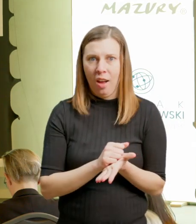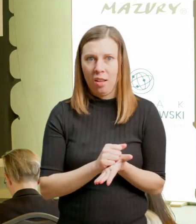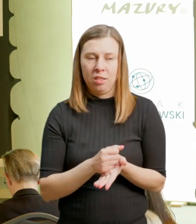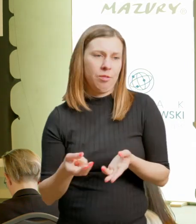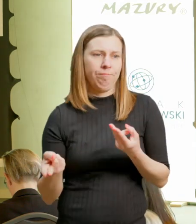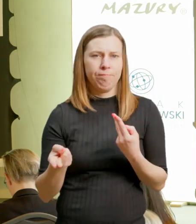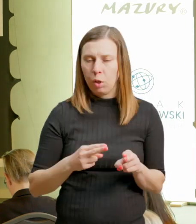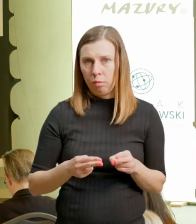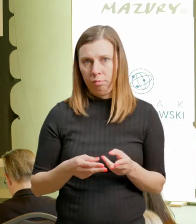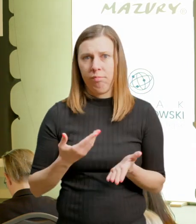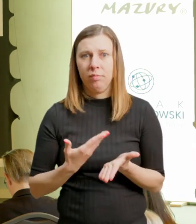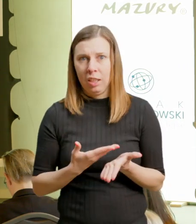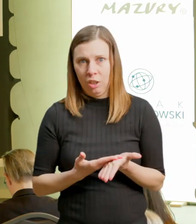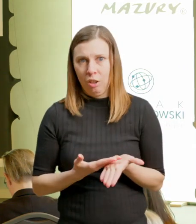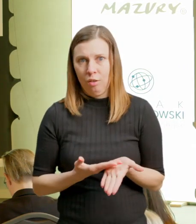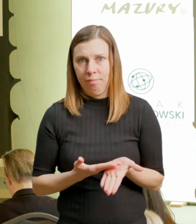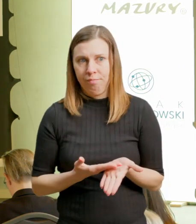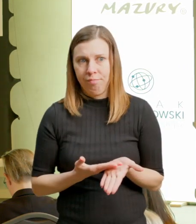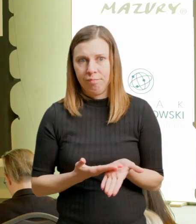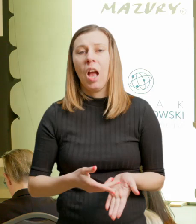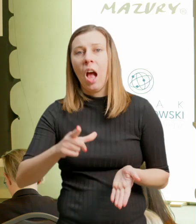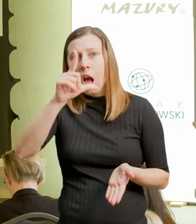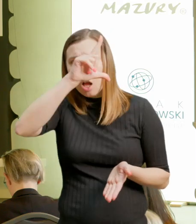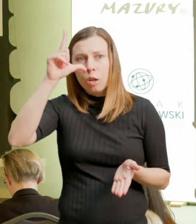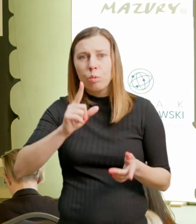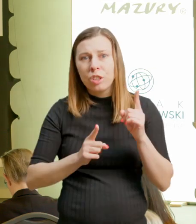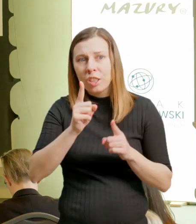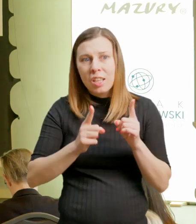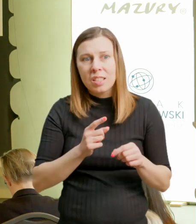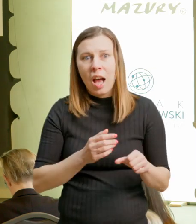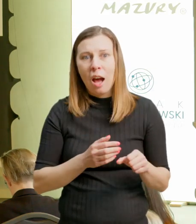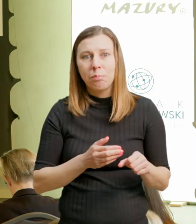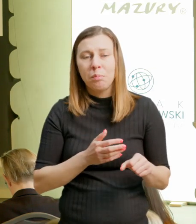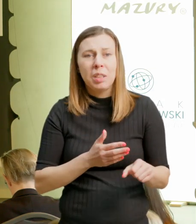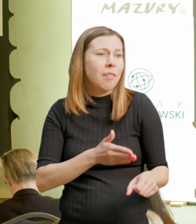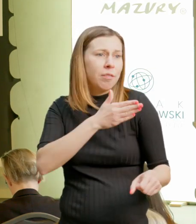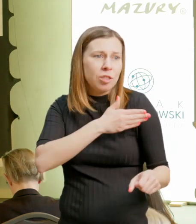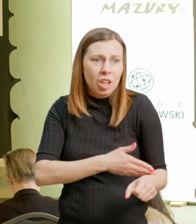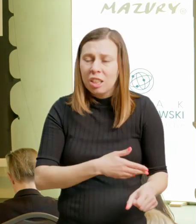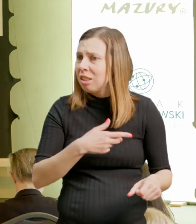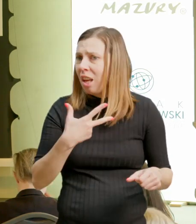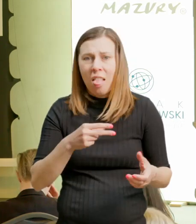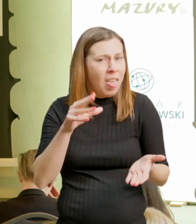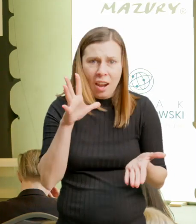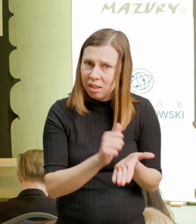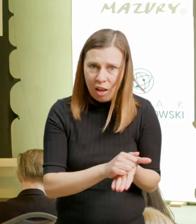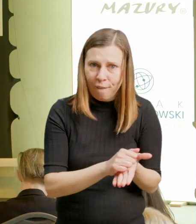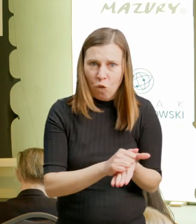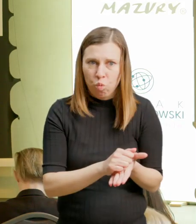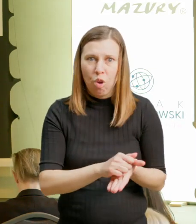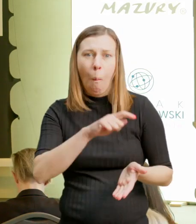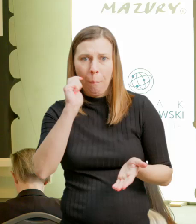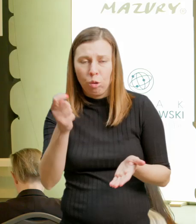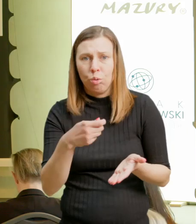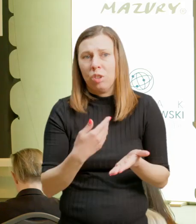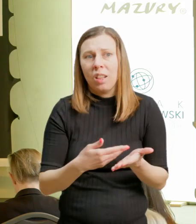zidentyfikować możliwości na wiele miesięcy wcześniej. Dlatego te rezerwacje z jednej